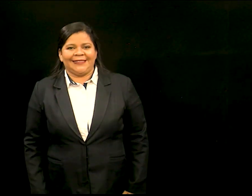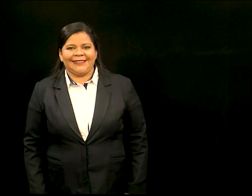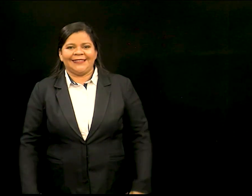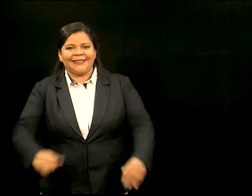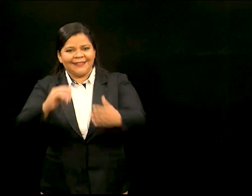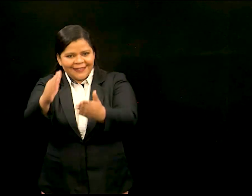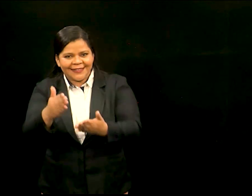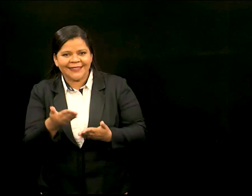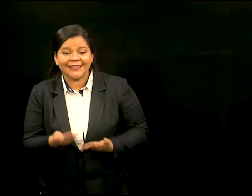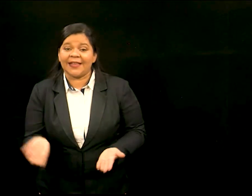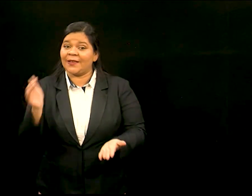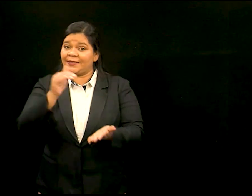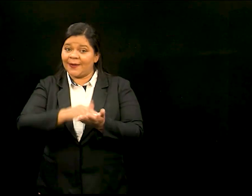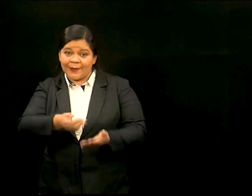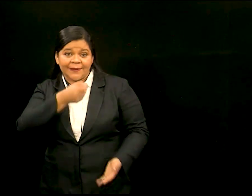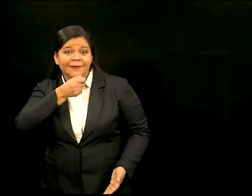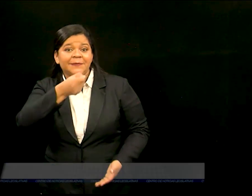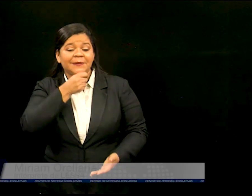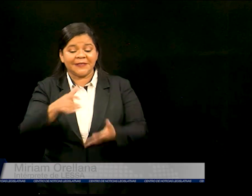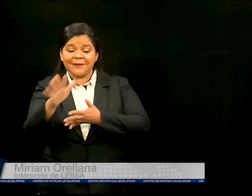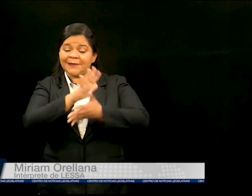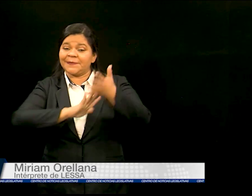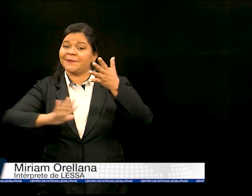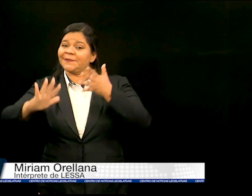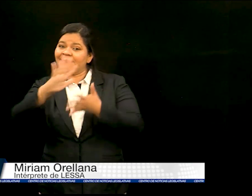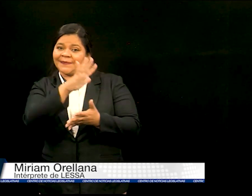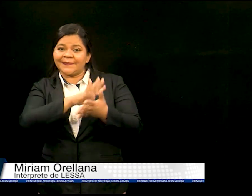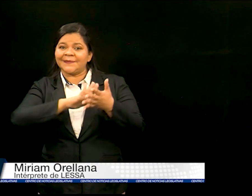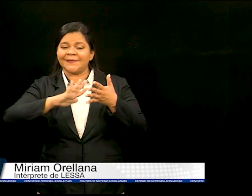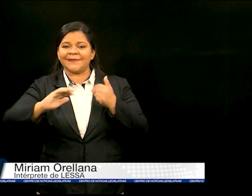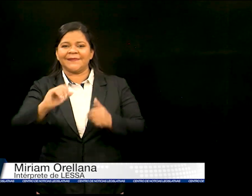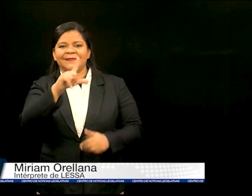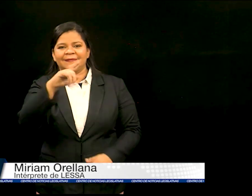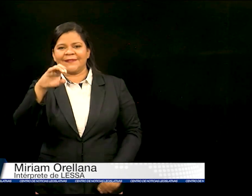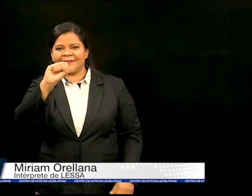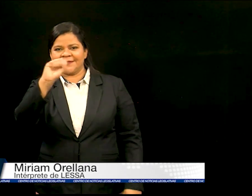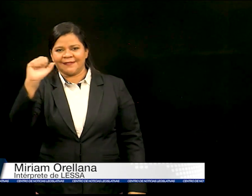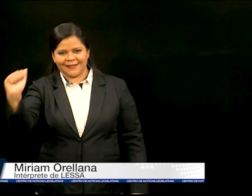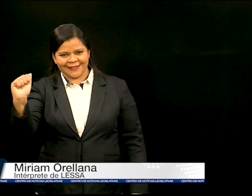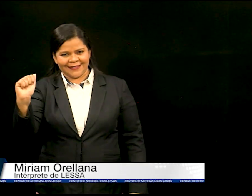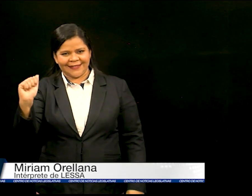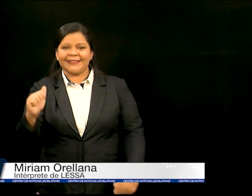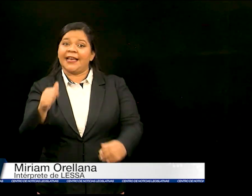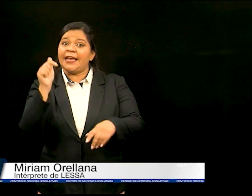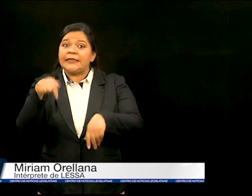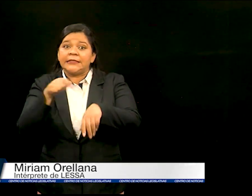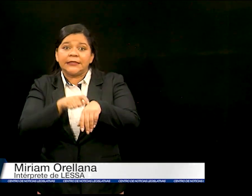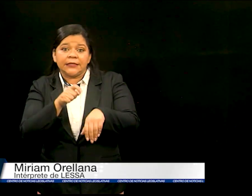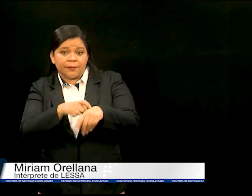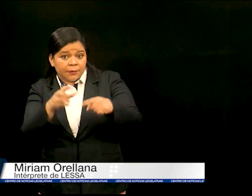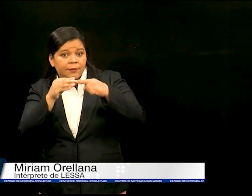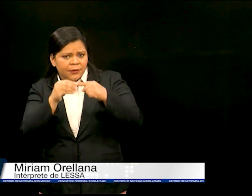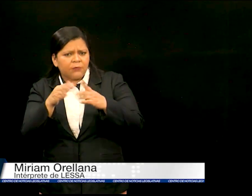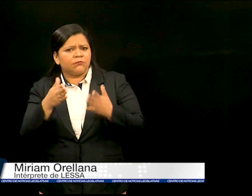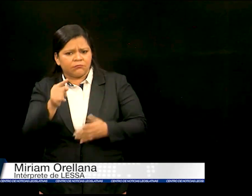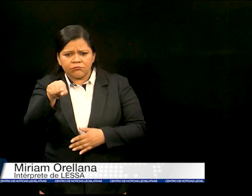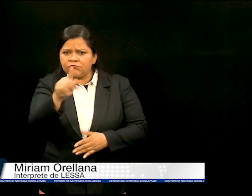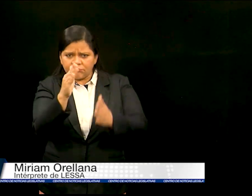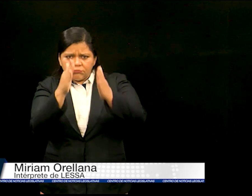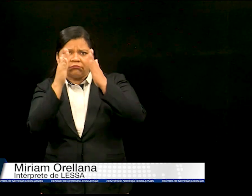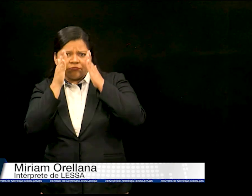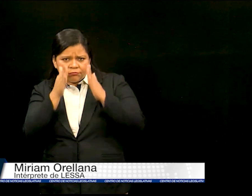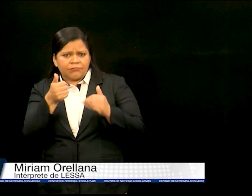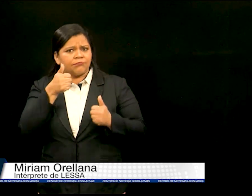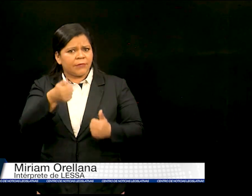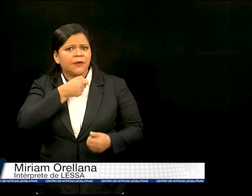Bienvenidos a una nueva emisión de su espacio informativo en lengua de señas salvadoreña lesa, espacio creado para que usted esté bien